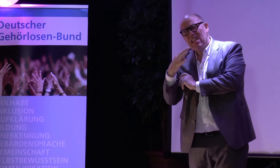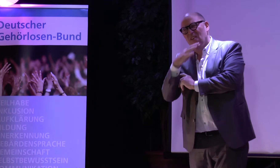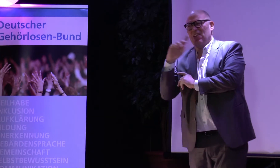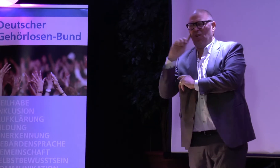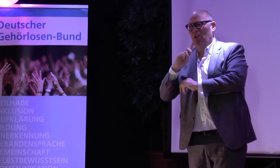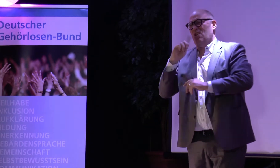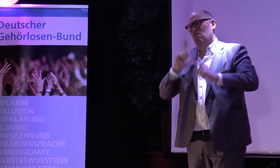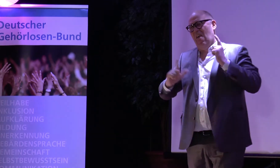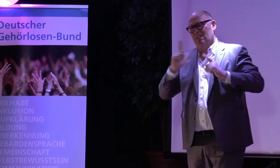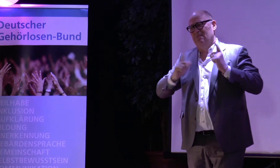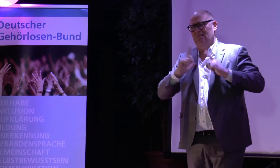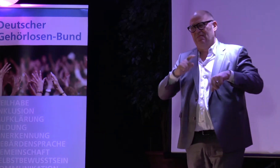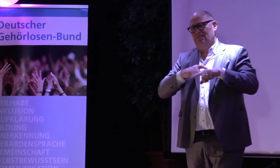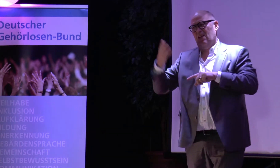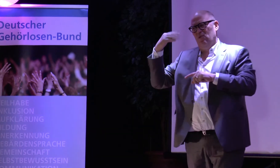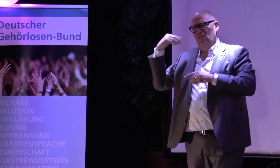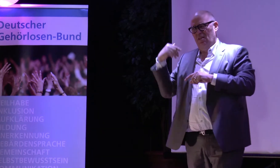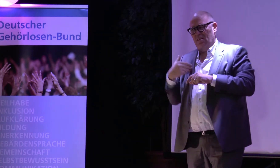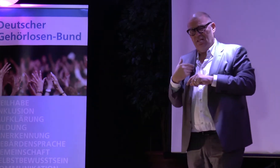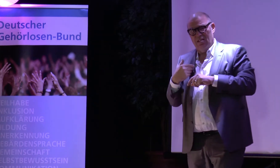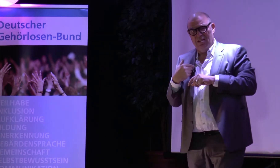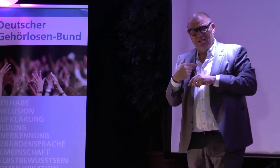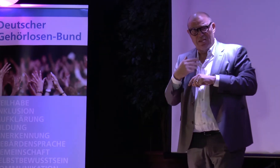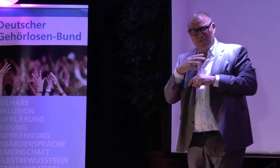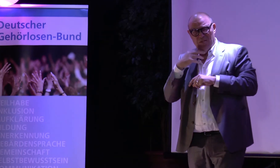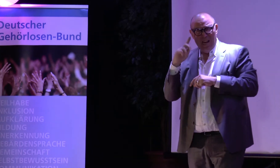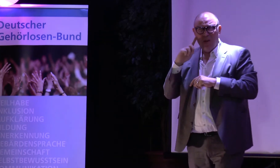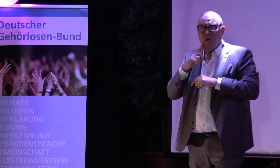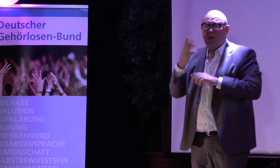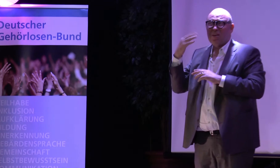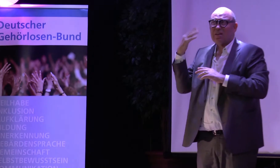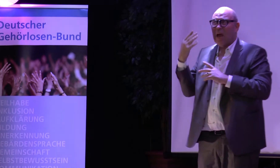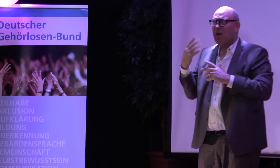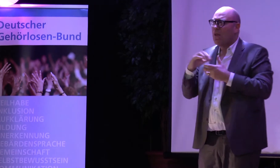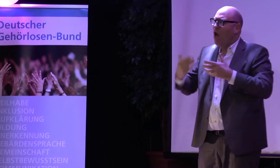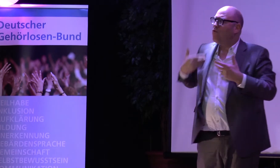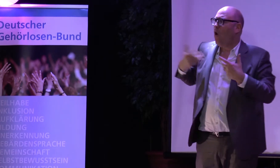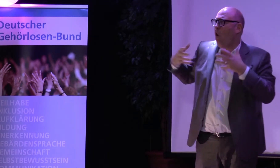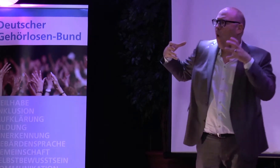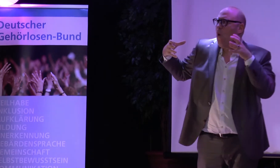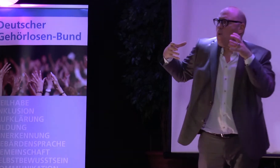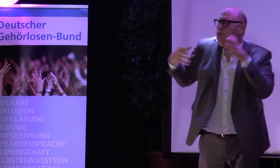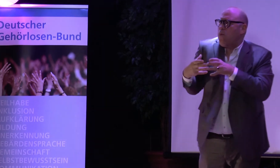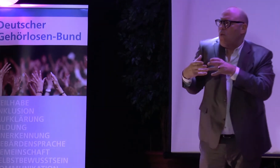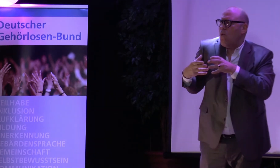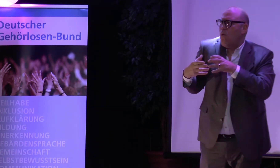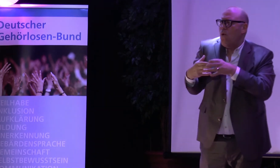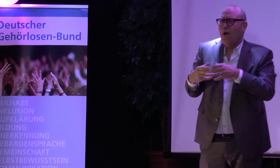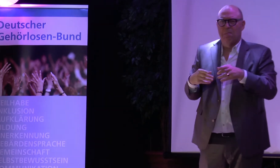Das heißt, es war auch viel Zeit des Leidens für die Gehörlosen in der Vergangenheit. Wir waren immer froh, dass wir